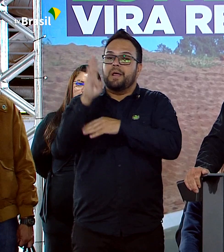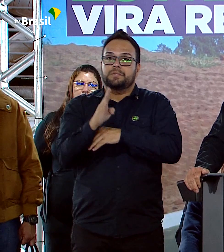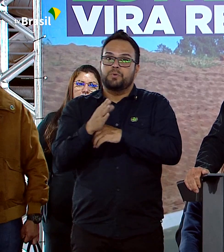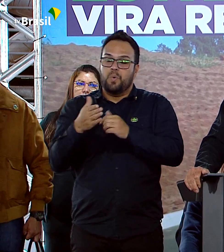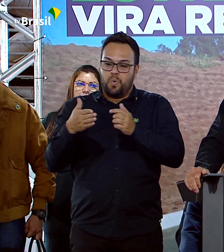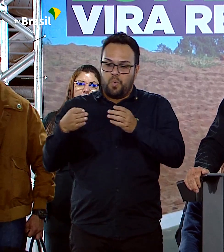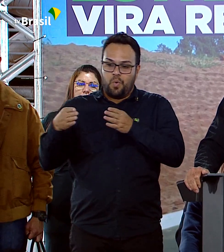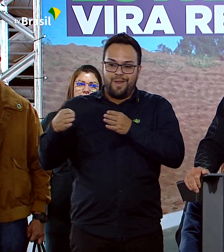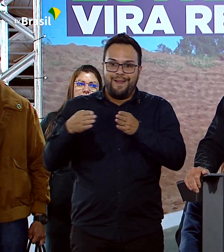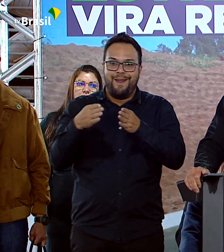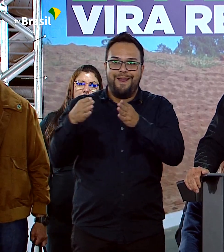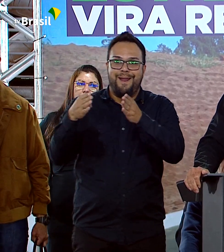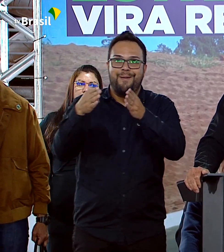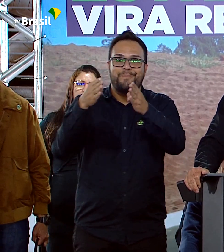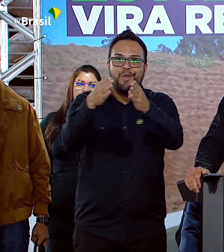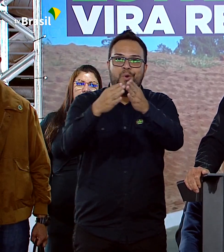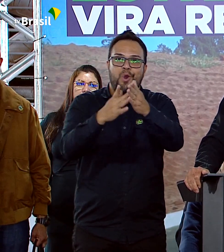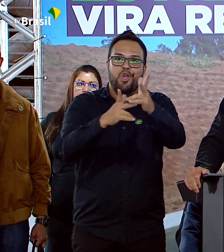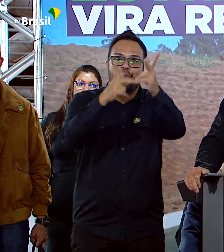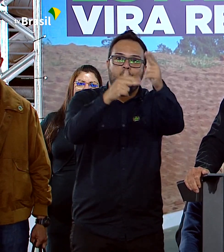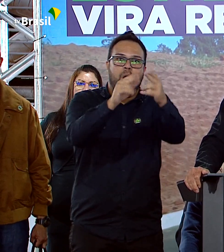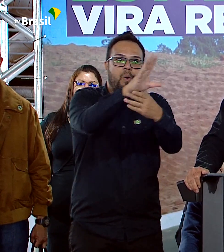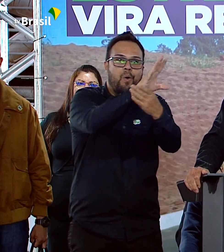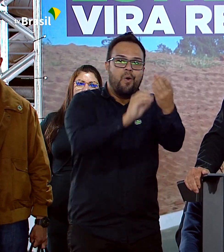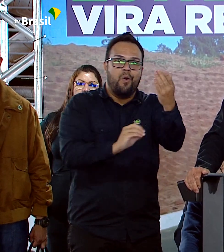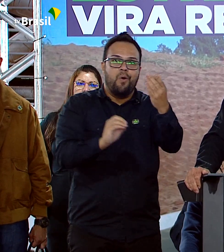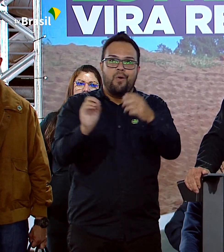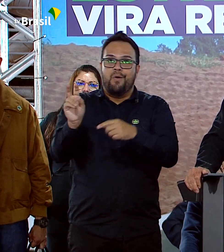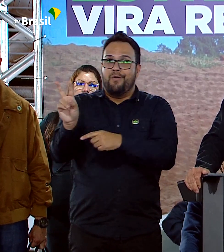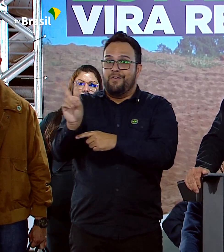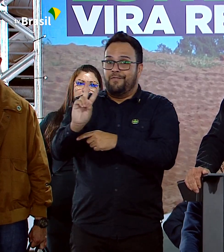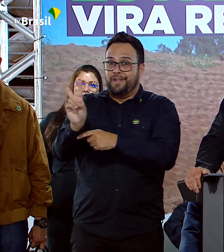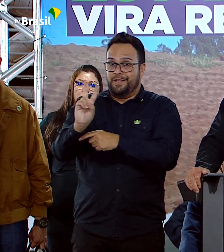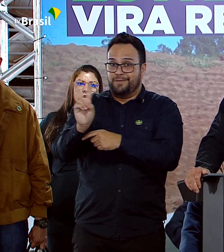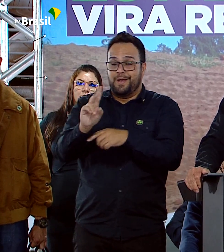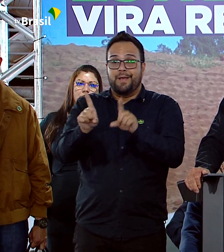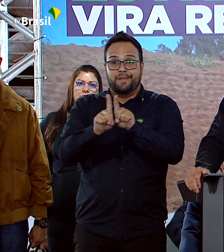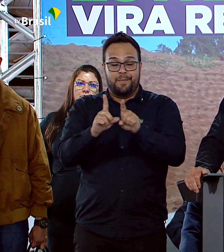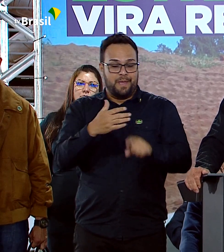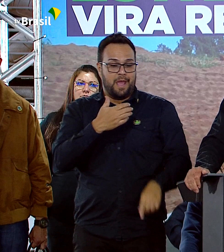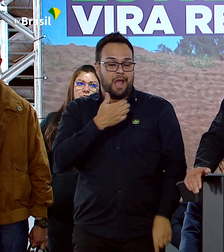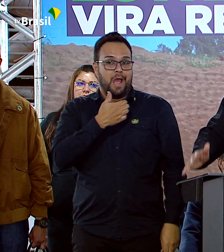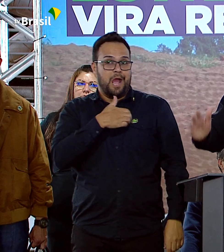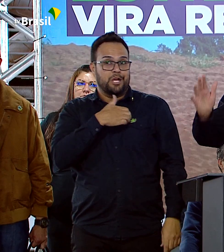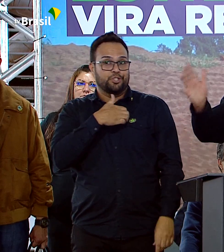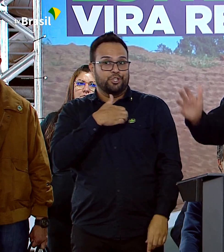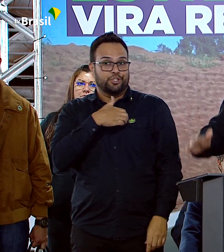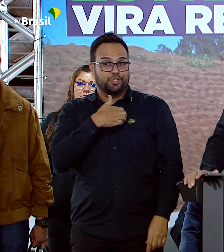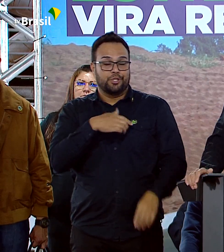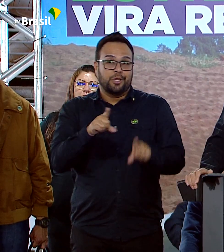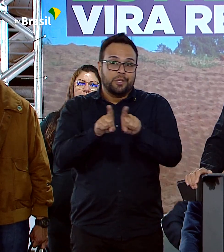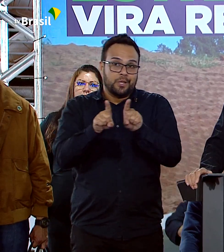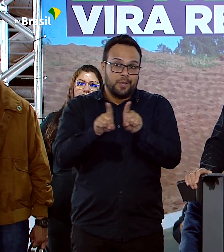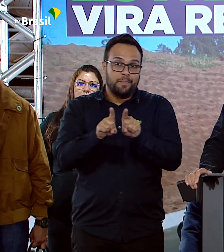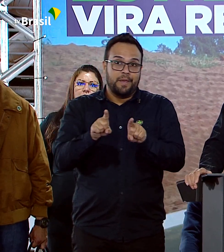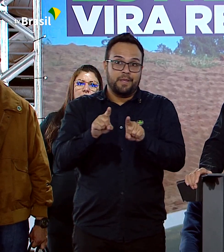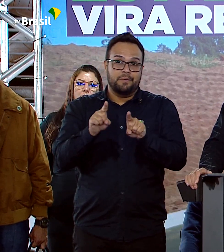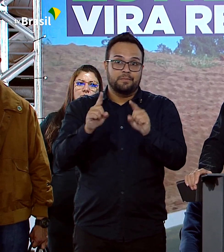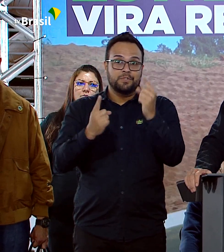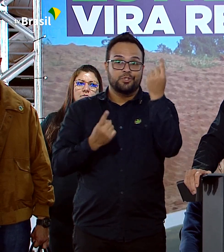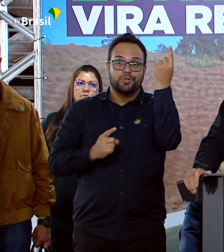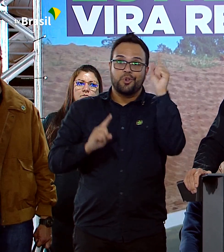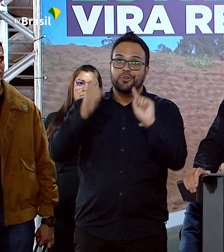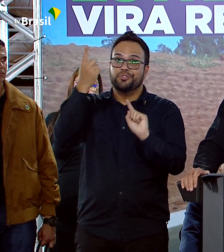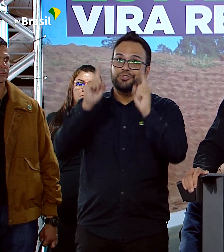da Venezuela, da nossa querida Argentina mais ao sul e do nosso querido Chile